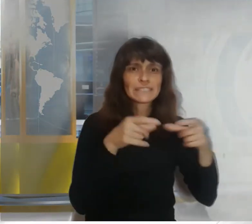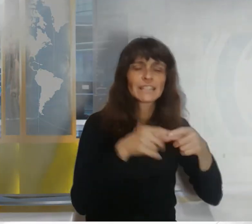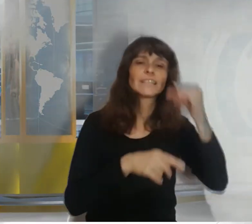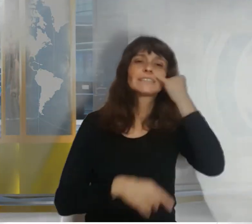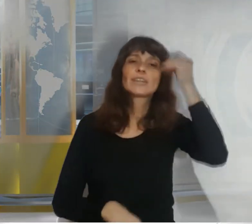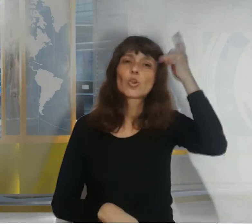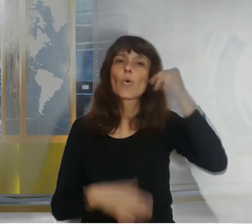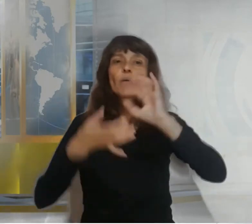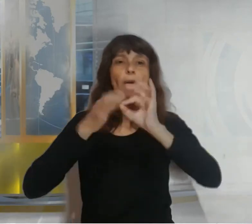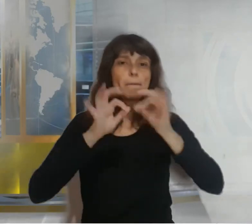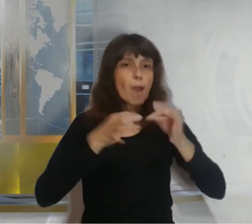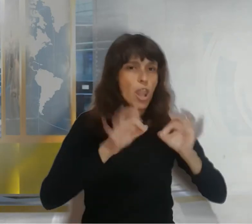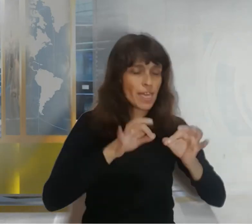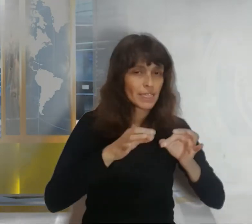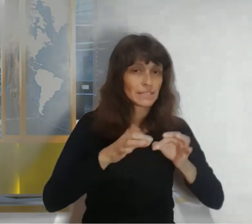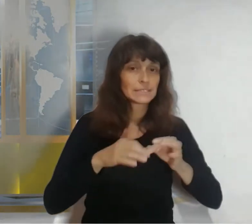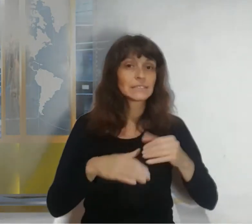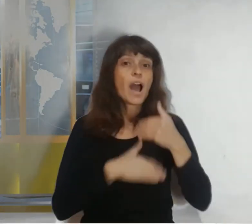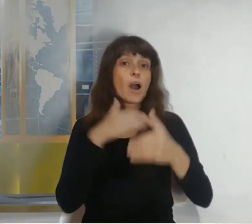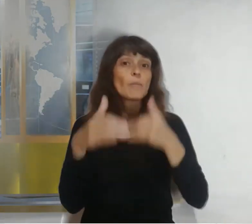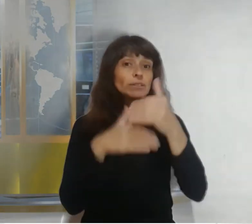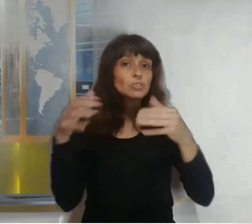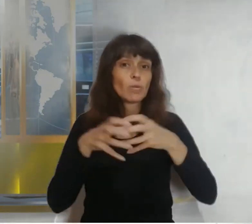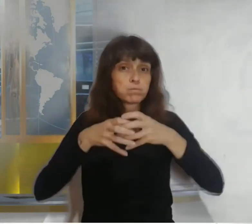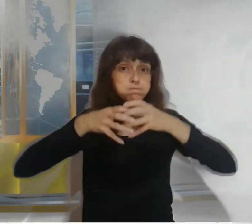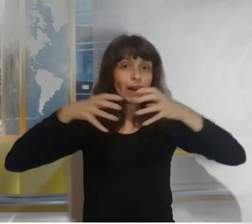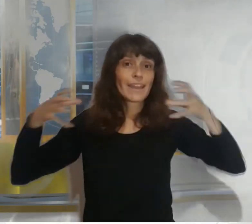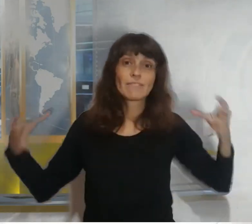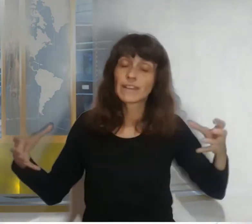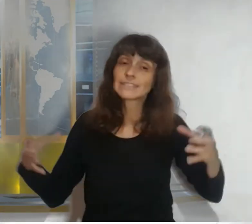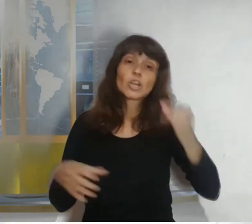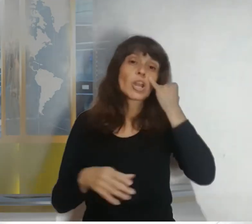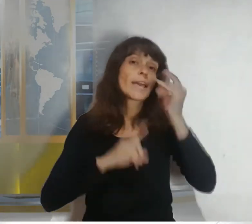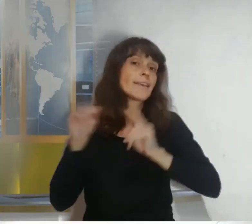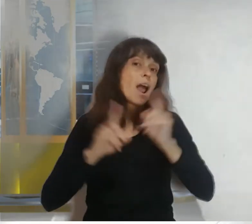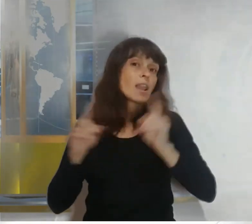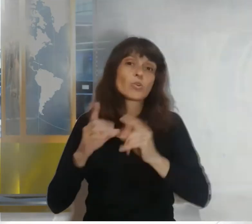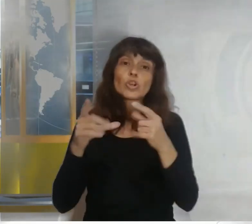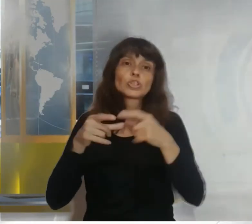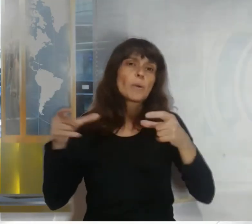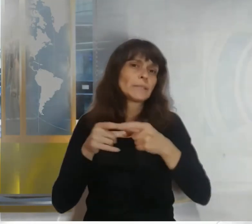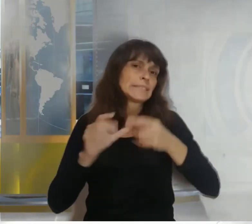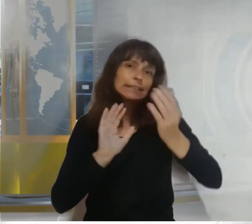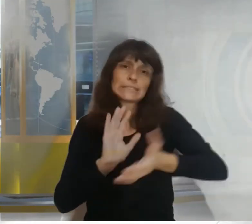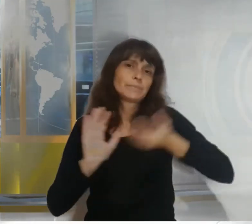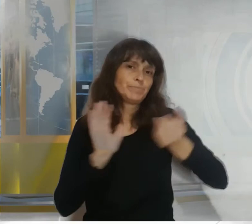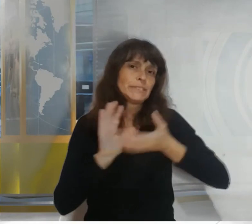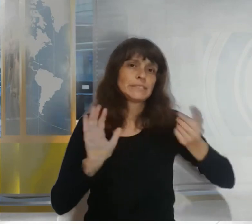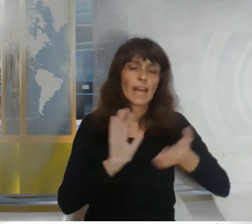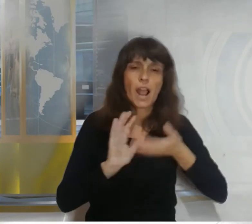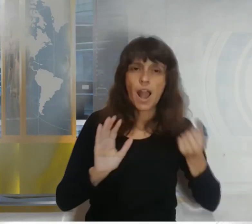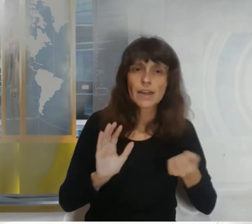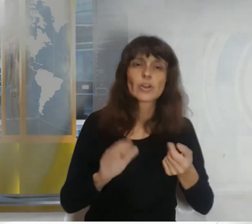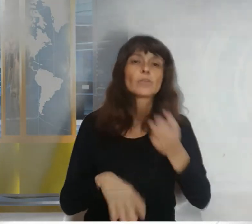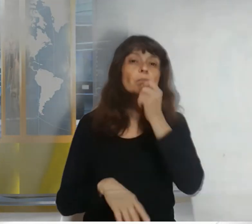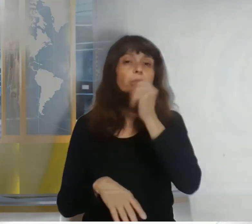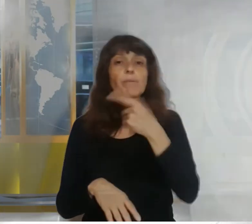haciendo inútiles a las denominaciones más bajas y 3 de estas la de un peso 2 y 5 fueron